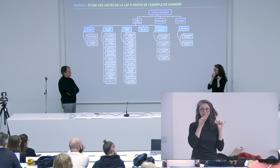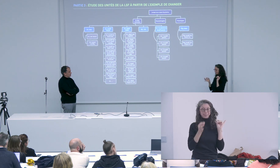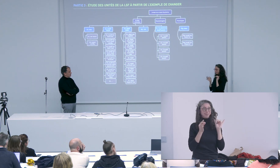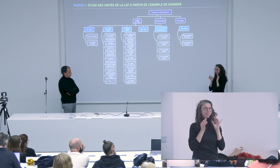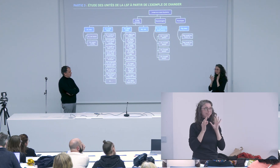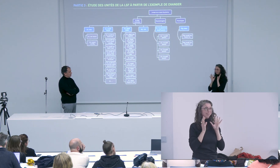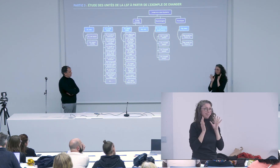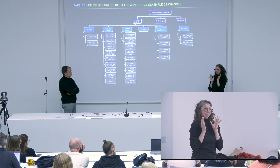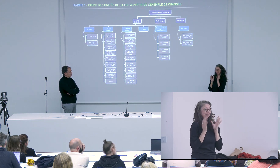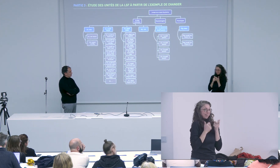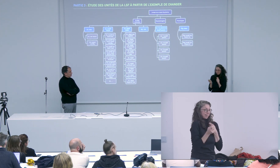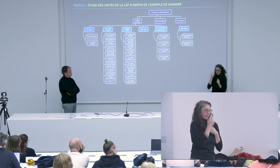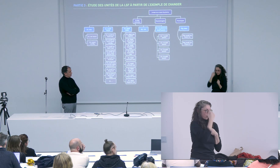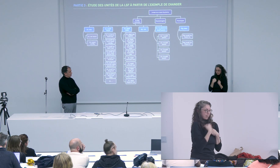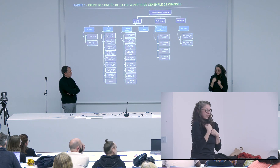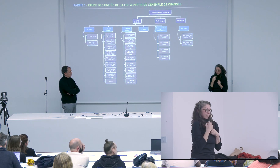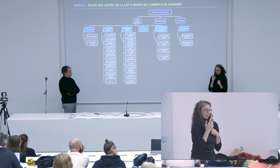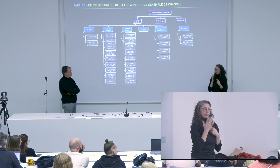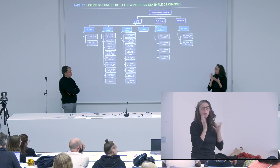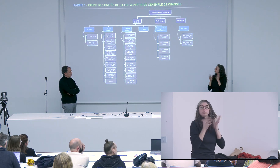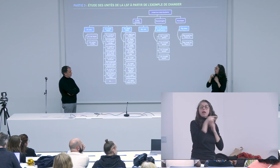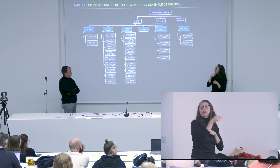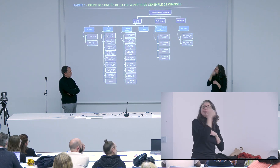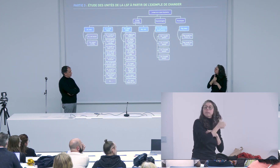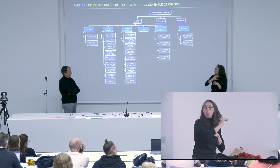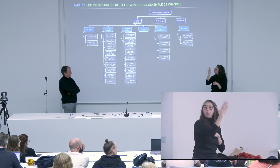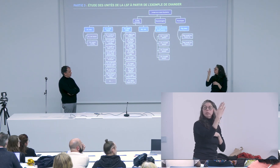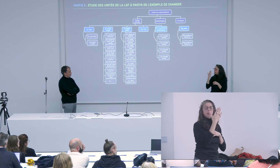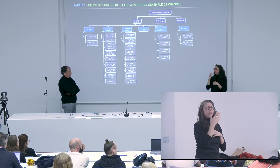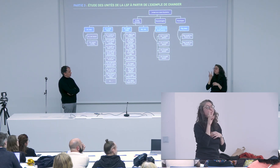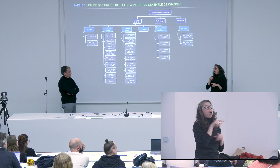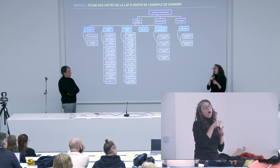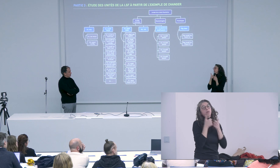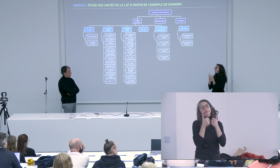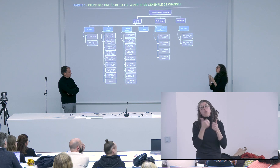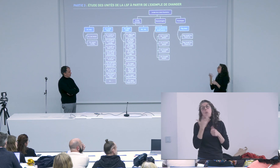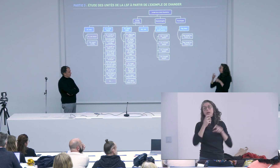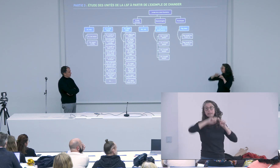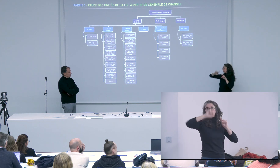je n'ai jamais dit et je ne dirais jamais qu'Elan est un outil parfait